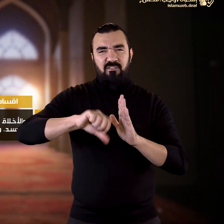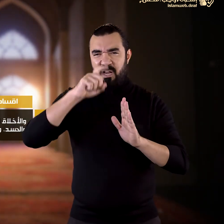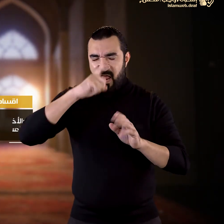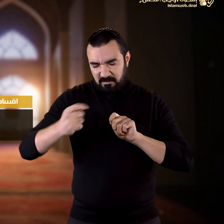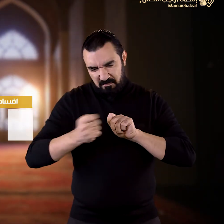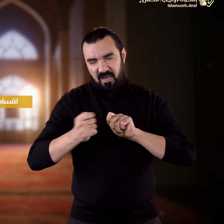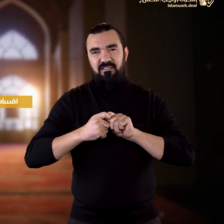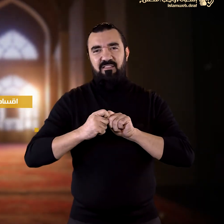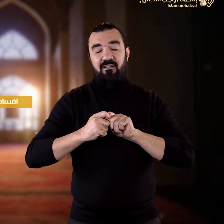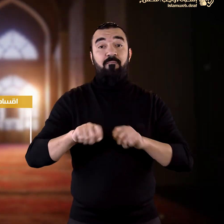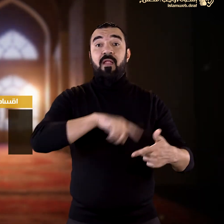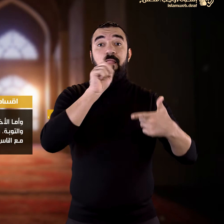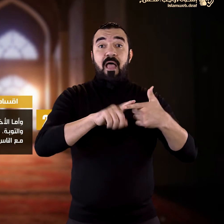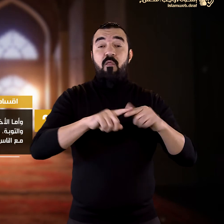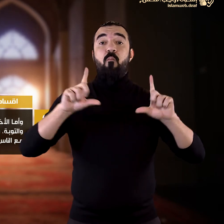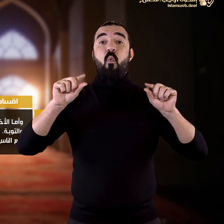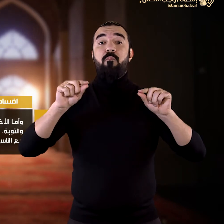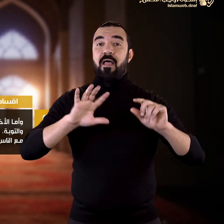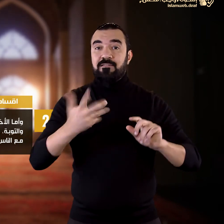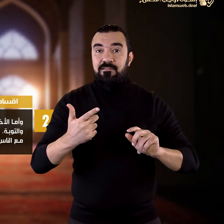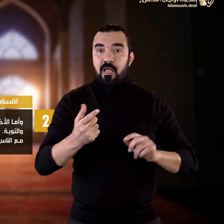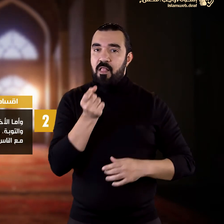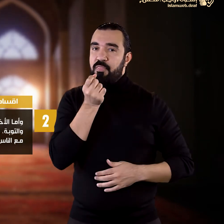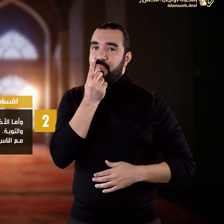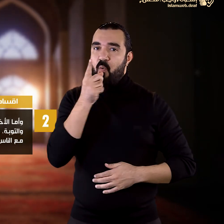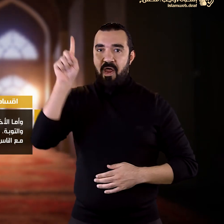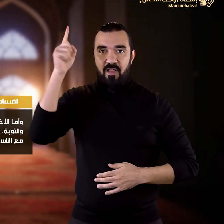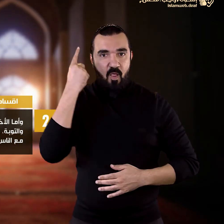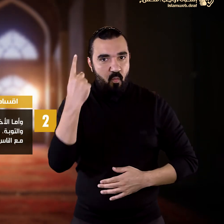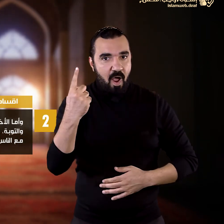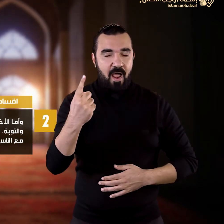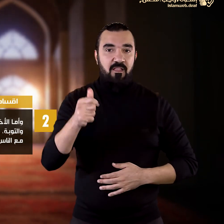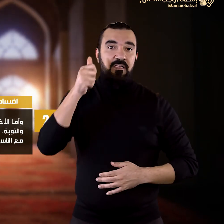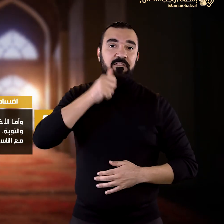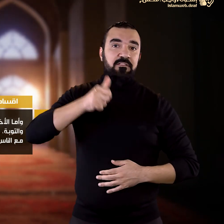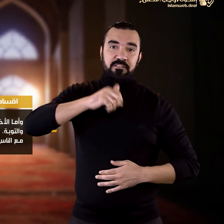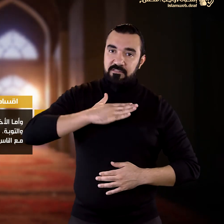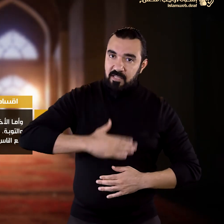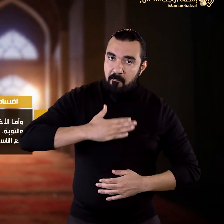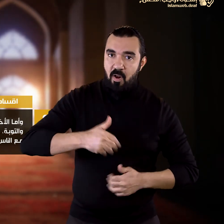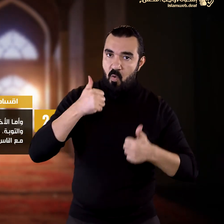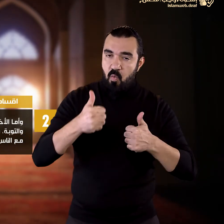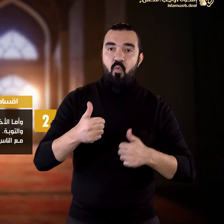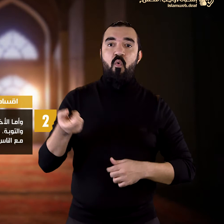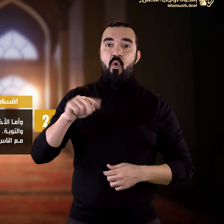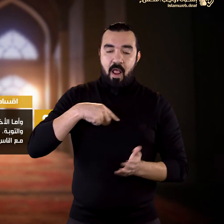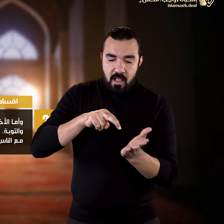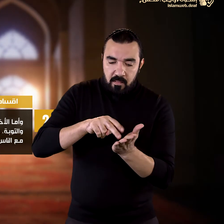وأما الأخلاق الفاضلة فهي مثل التوحيد والصبر